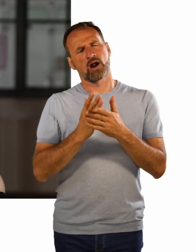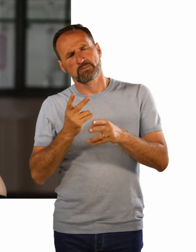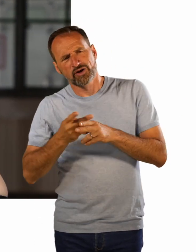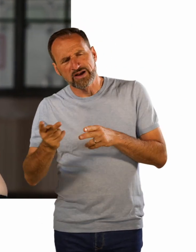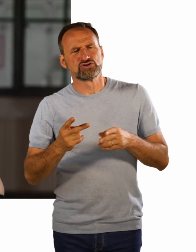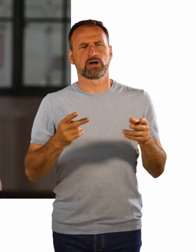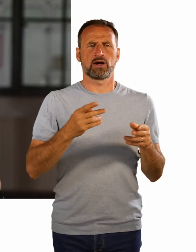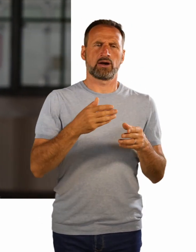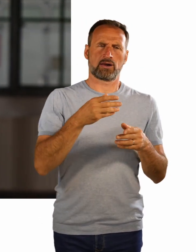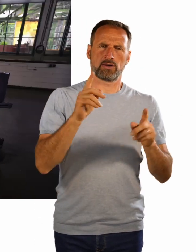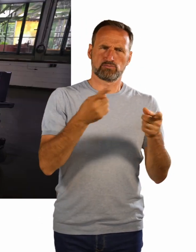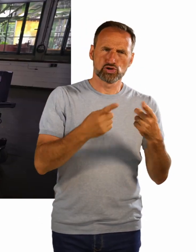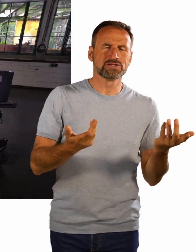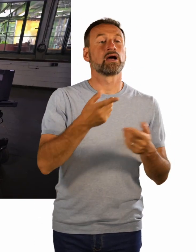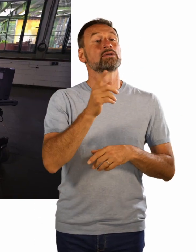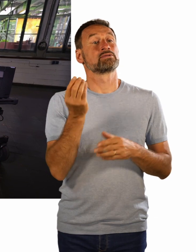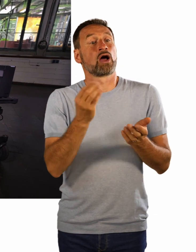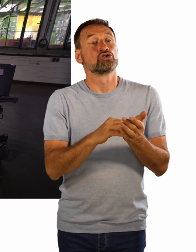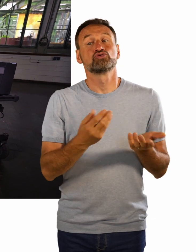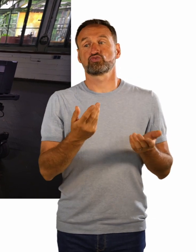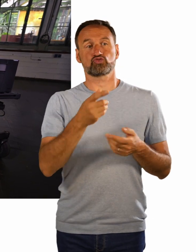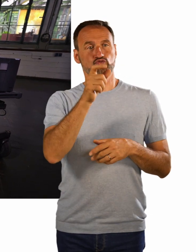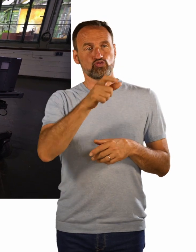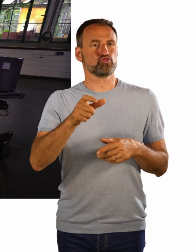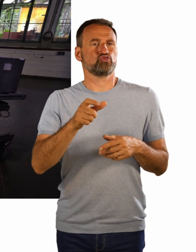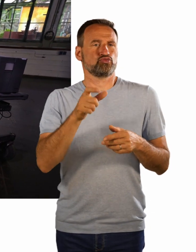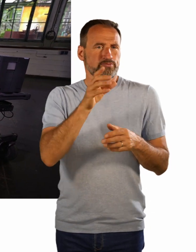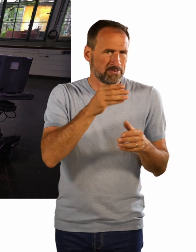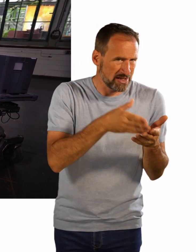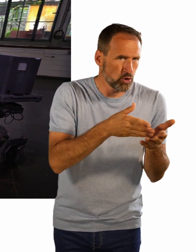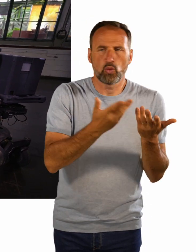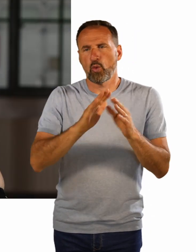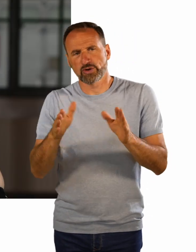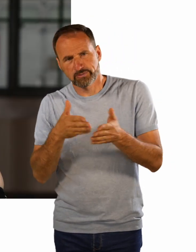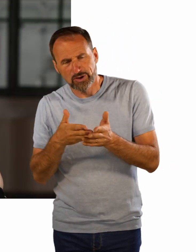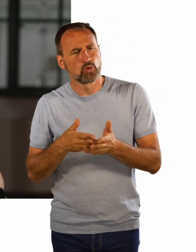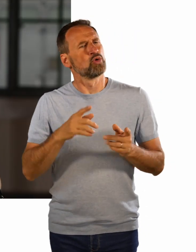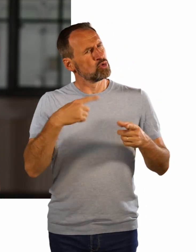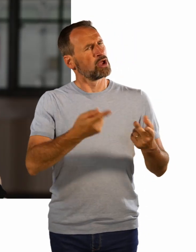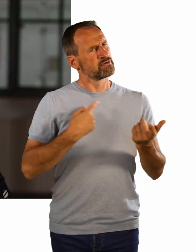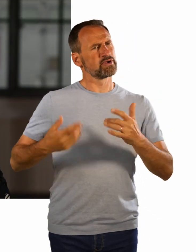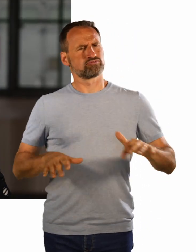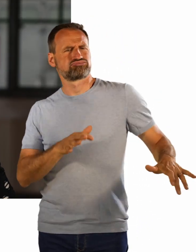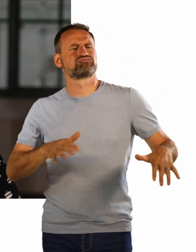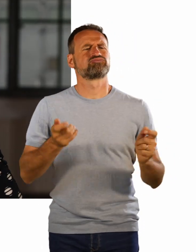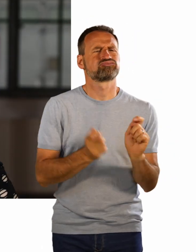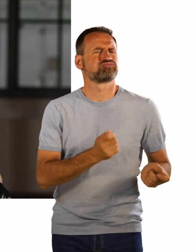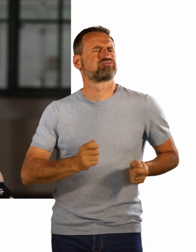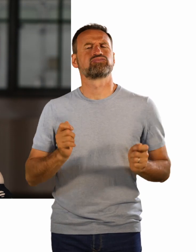ist alles so divers. Und dann spielen wir aber was richtig Gutes auf einer sehr, sehr professionellen Ebene und du siehst, wie sich deren Gesichter